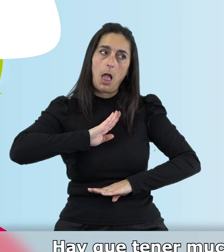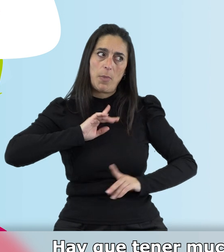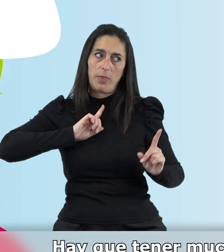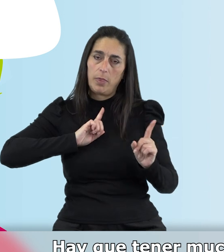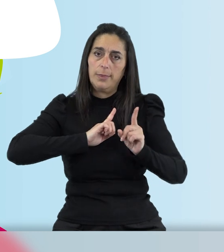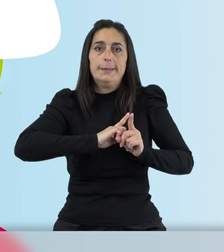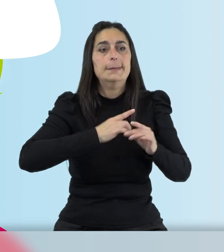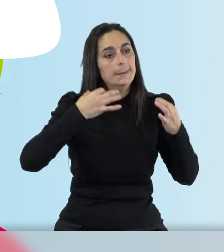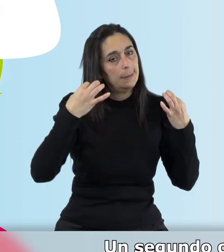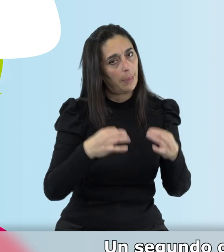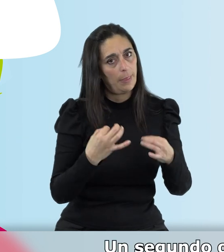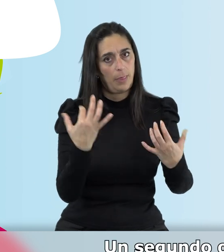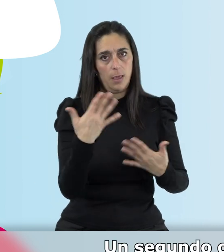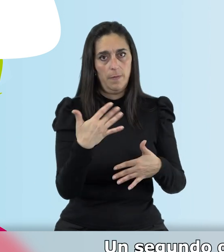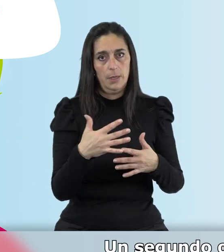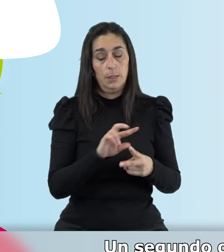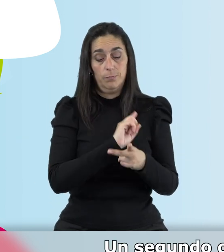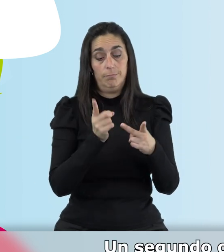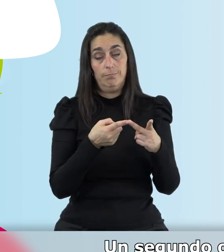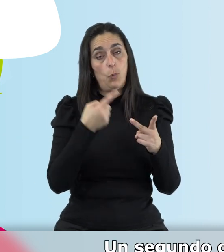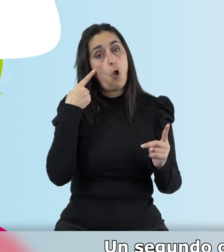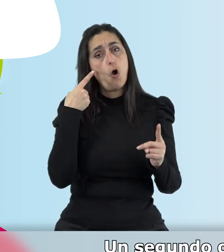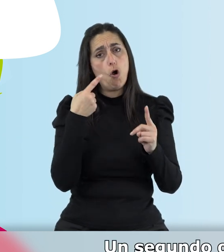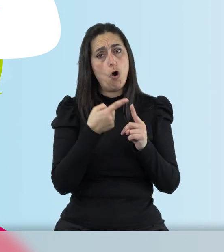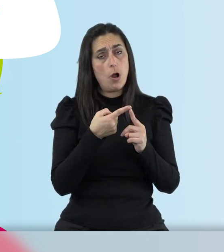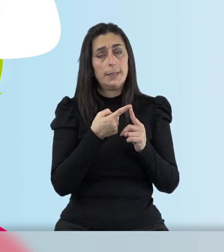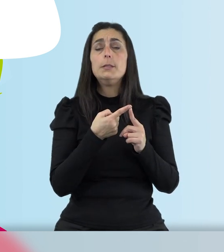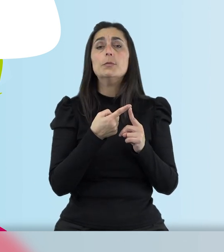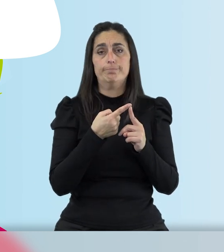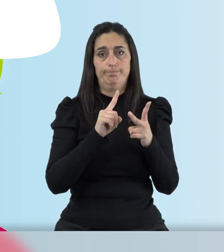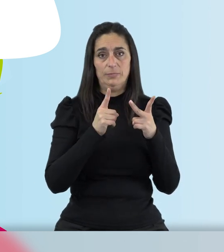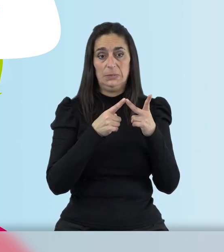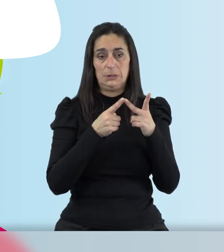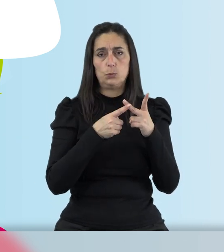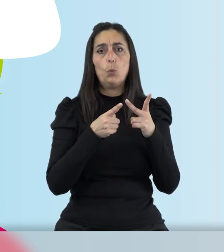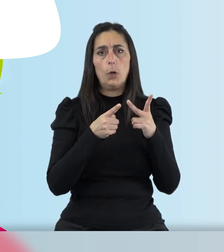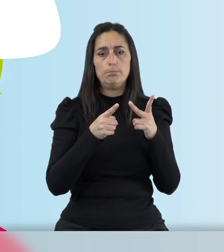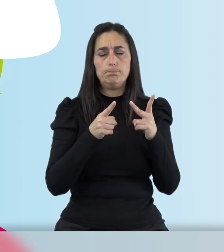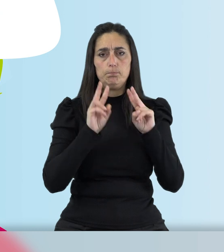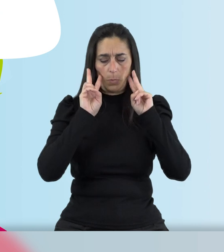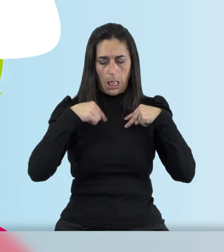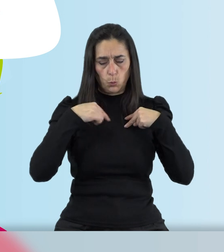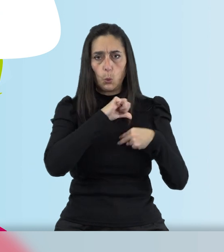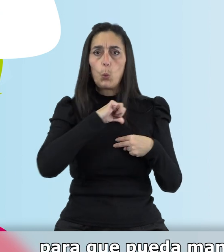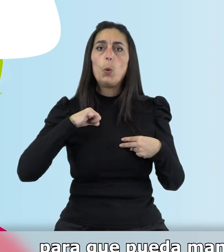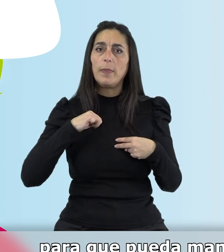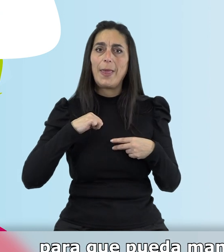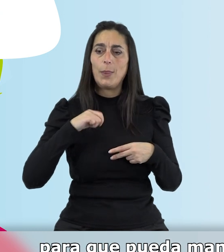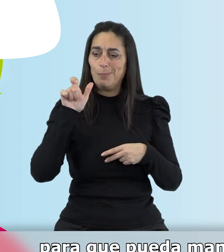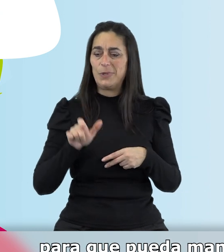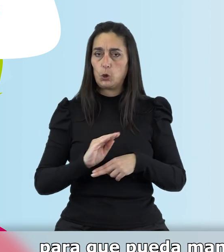afrontar estas situaciones. Un segundo objetivo que buscamos es precisamente promover el autocuidado del cuidador